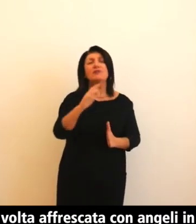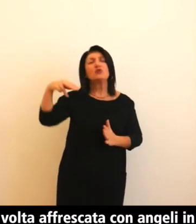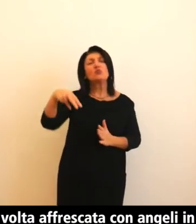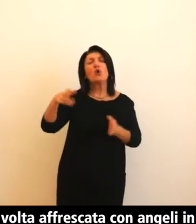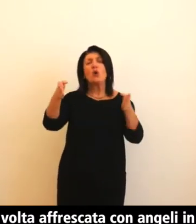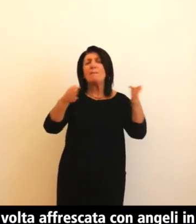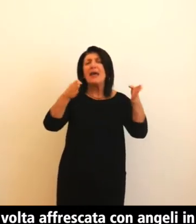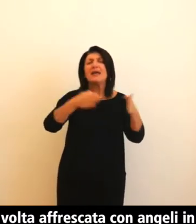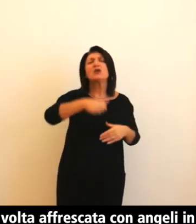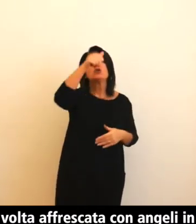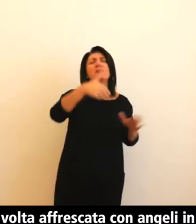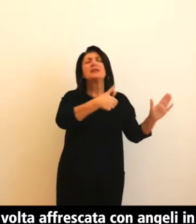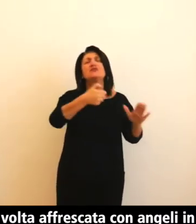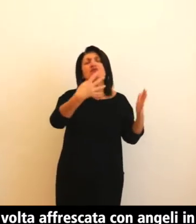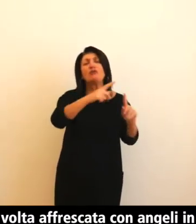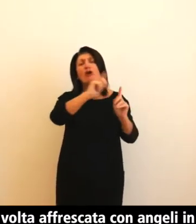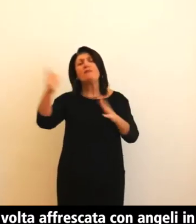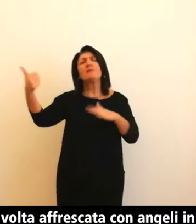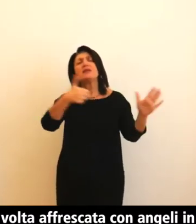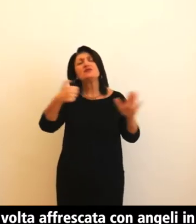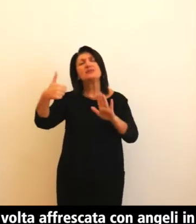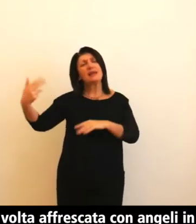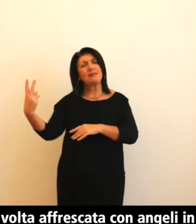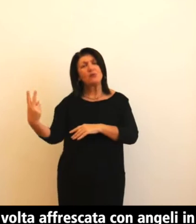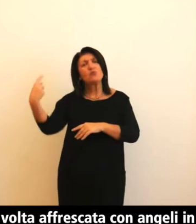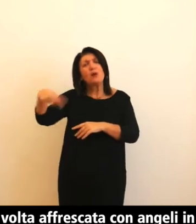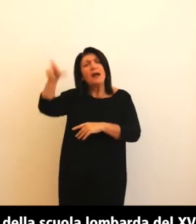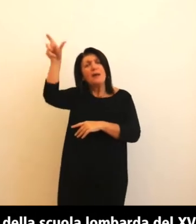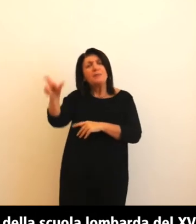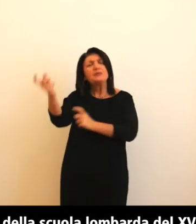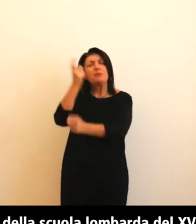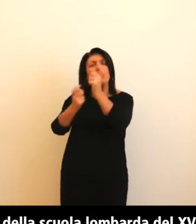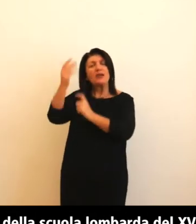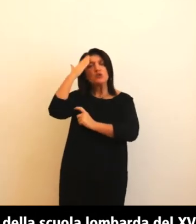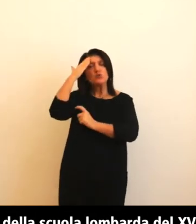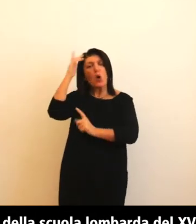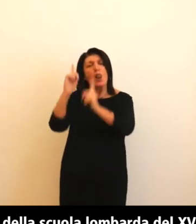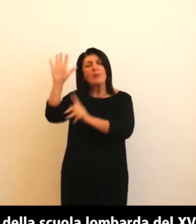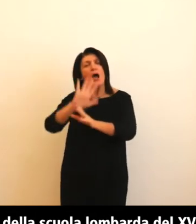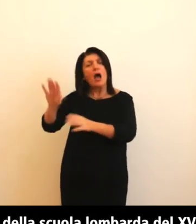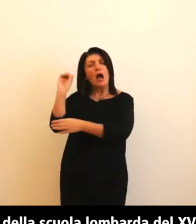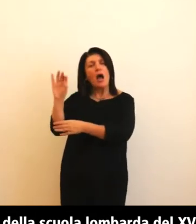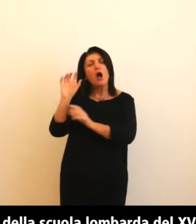-1662 esponente della scuola lombarda del XVII secolo